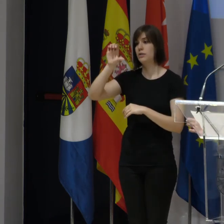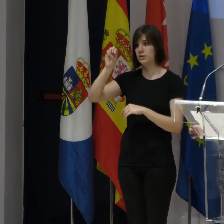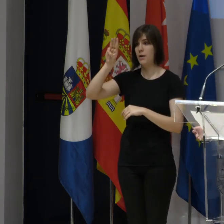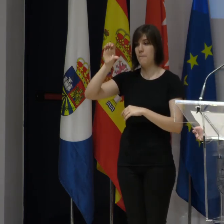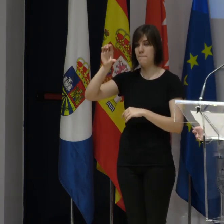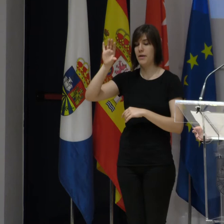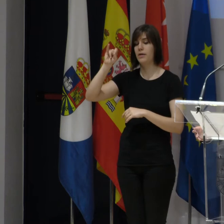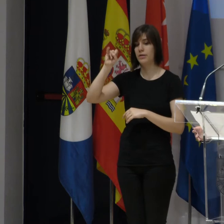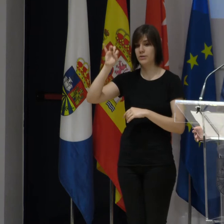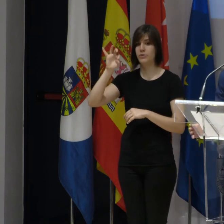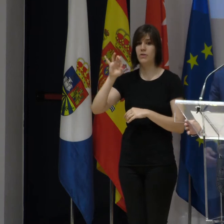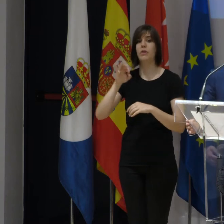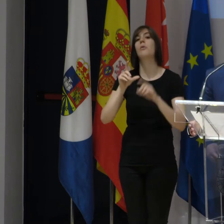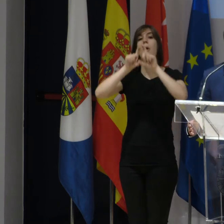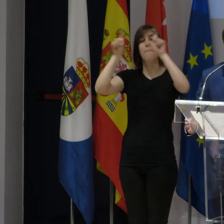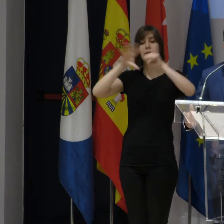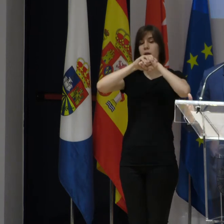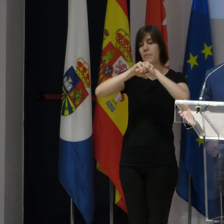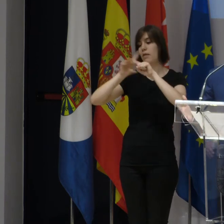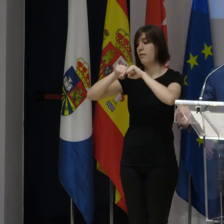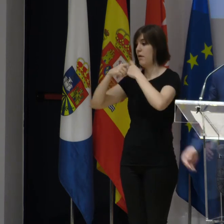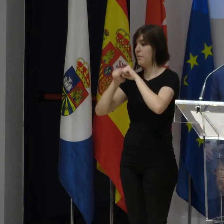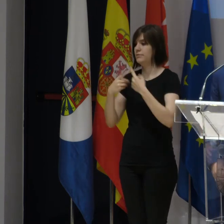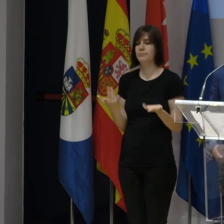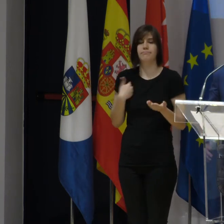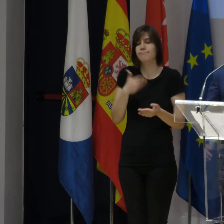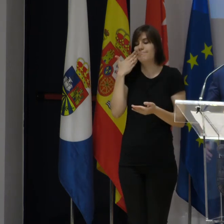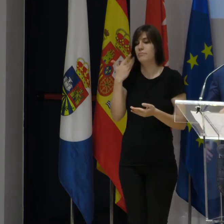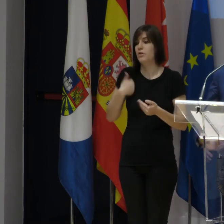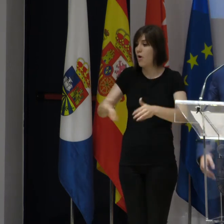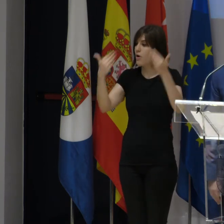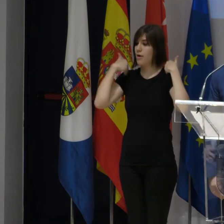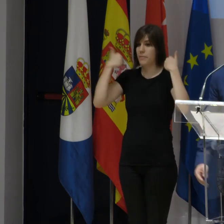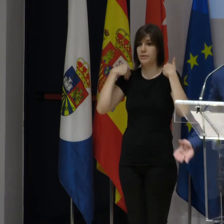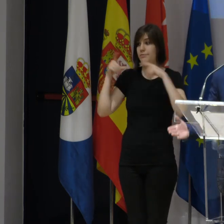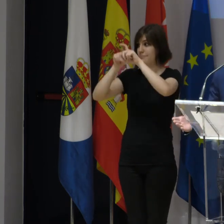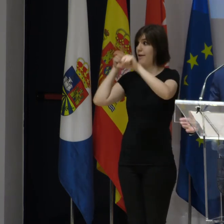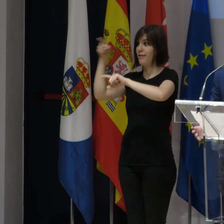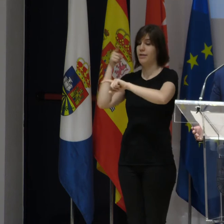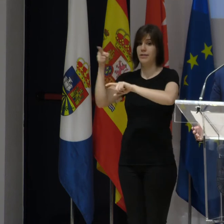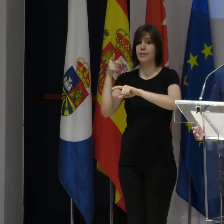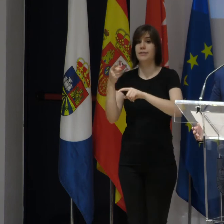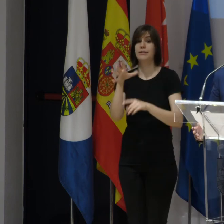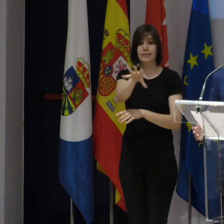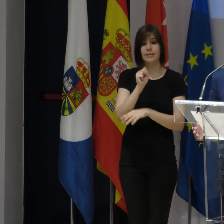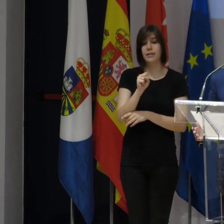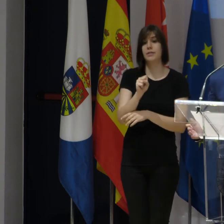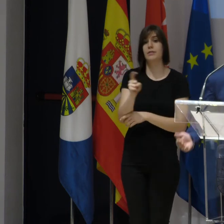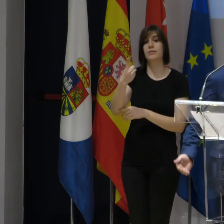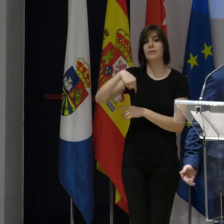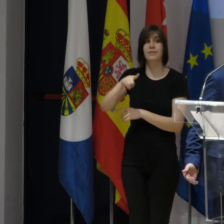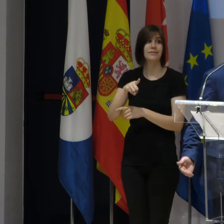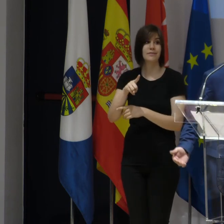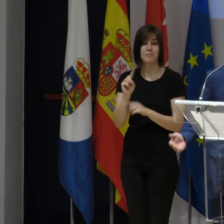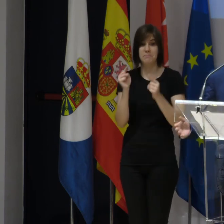empresa amiga de las familias, de nuestro municipio. Es un placer y un privilegio para mí, en representación de Asepello, recoger esta distinción, que nos otorgáis en primera